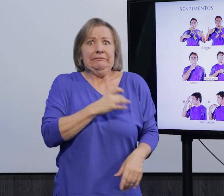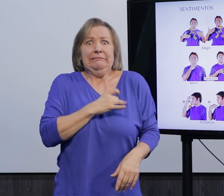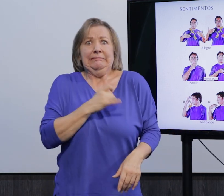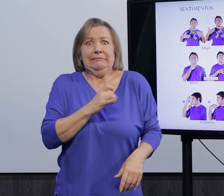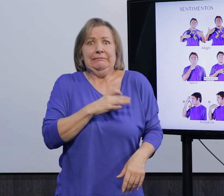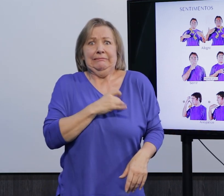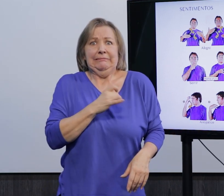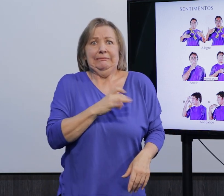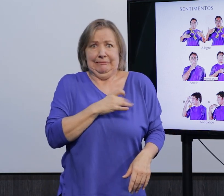medo,